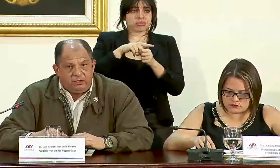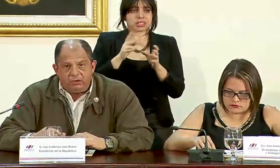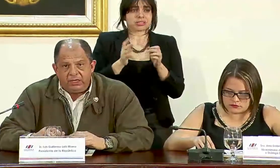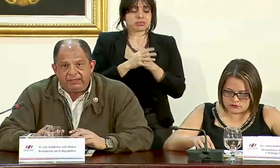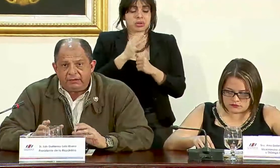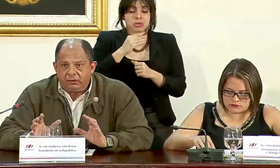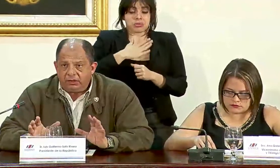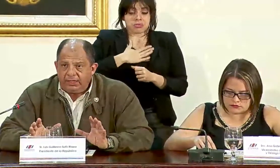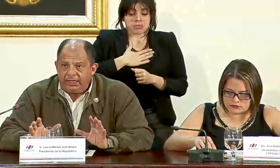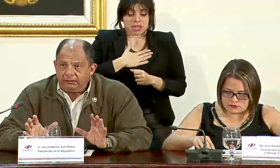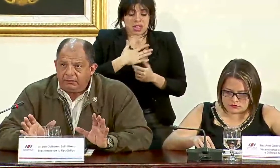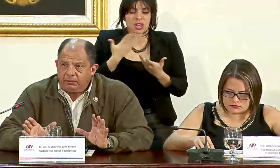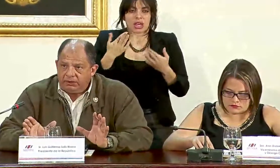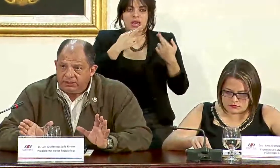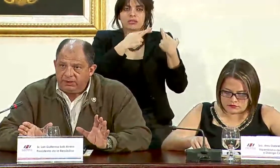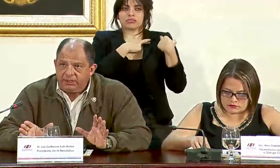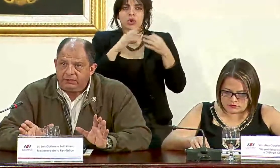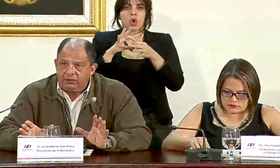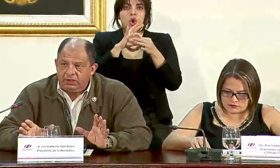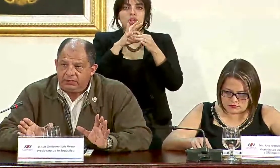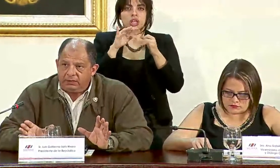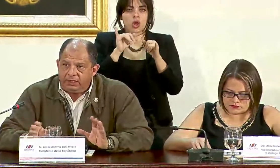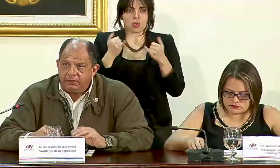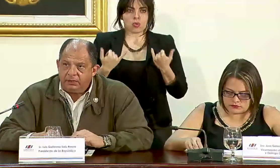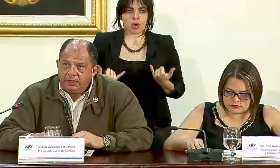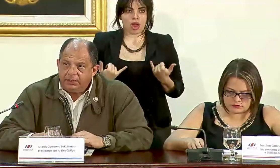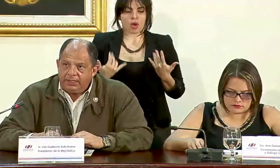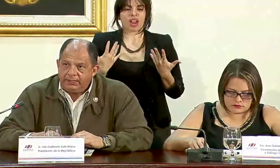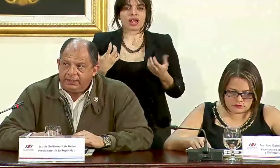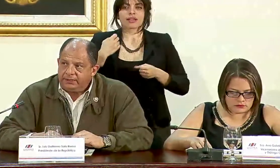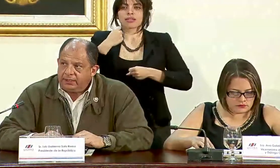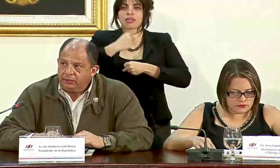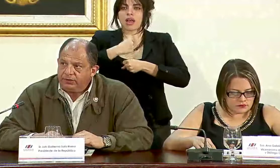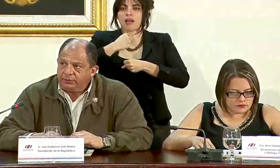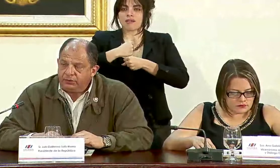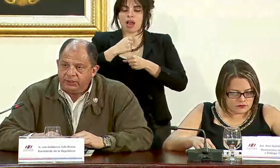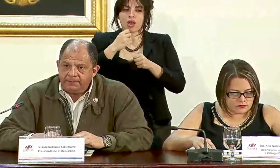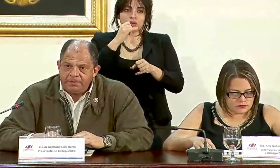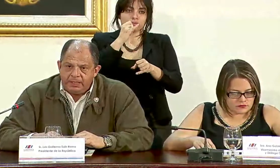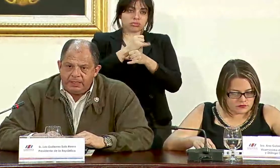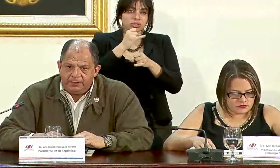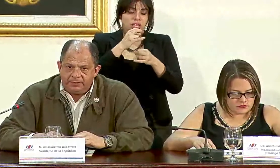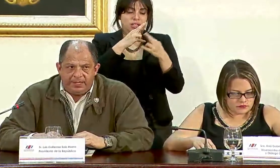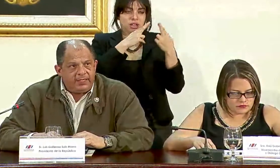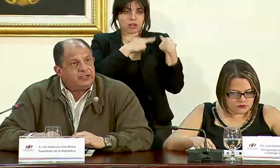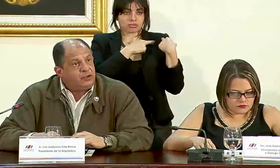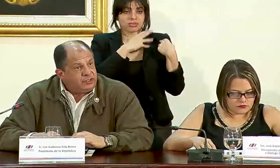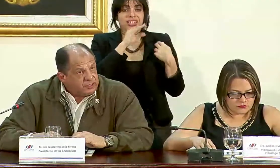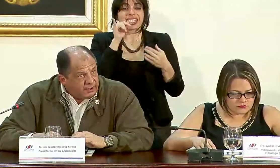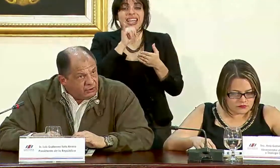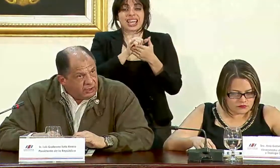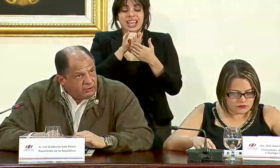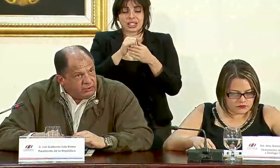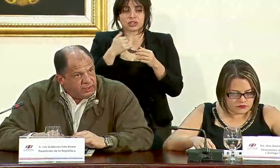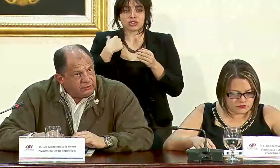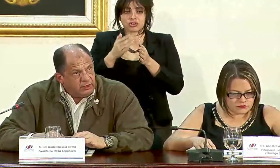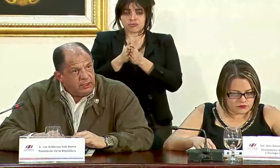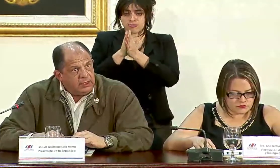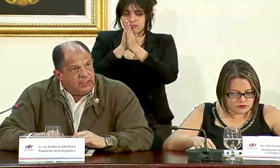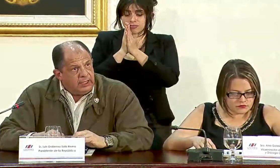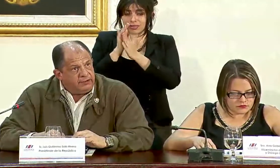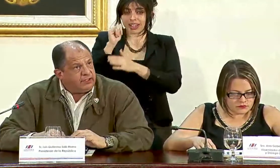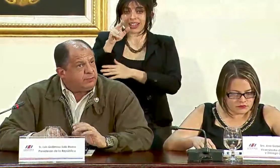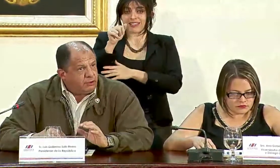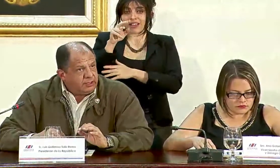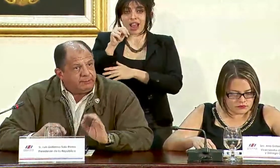lo mío es coordinar como he estado haciéndolo el trabajo de la instancia que corresponde y más bien le he solicitado a don Iván